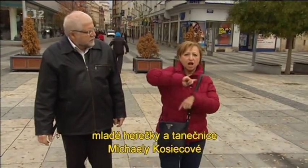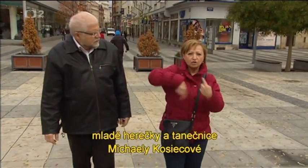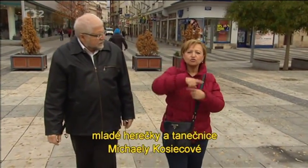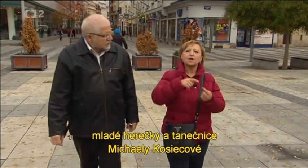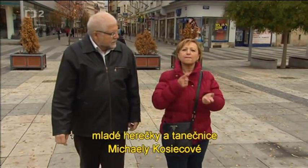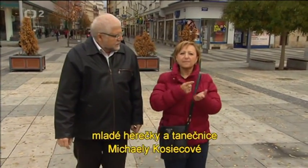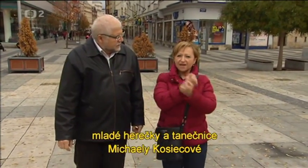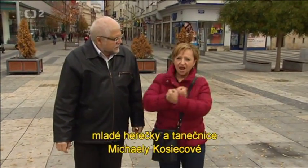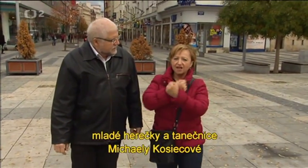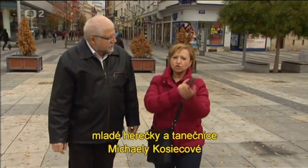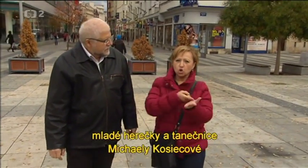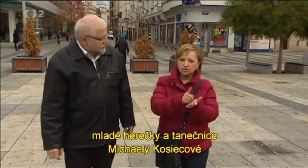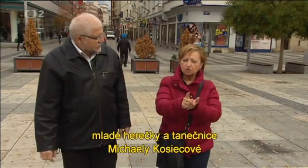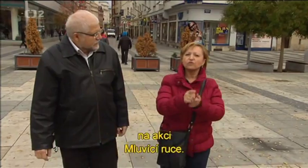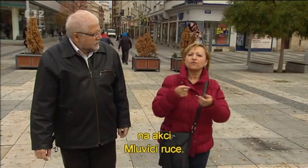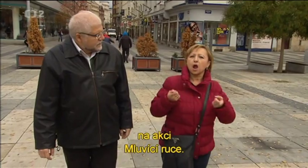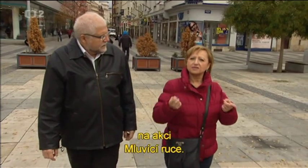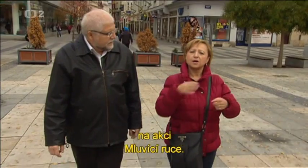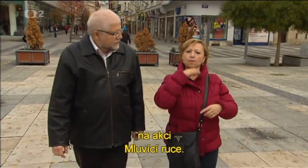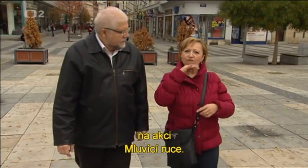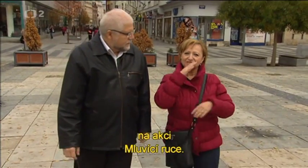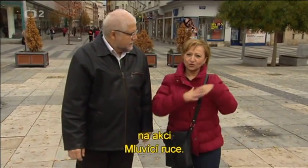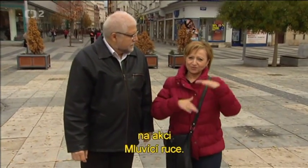a tanečnice Michaly Kosěcové... ...na akci Mluvící ruce.